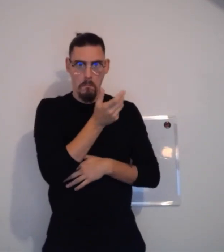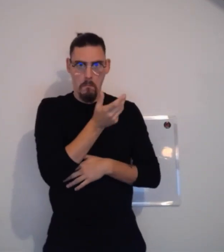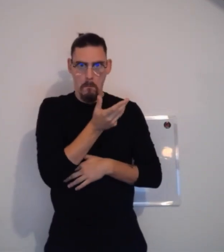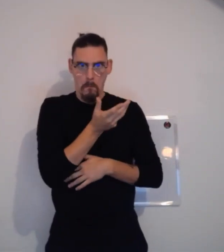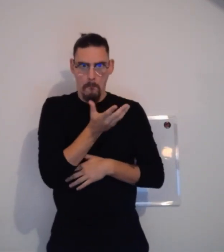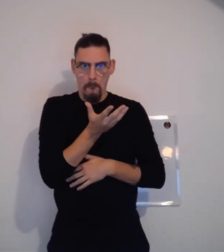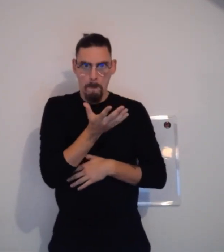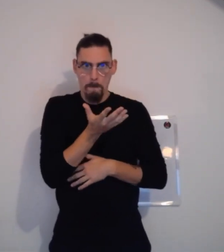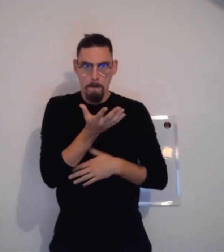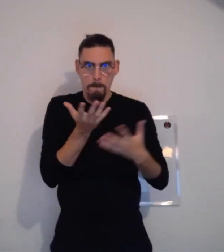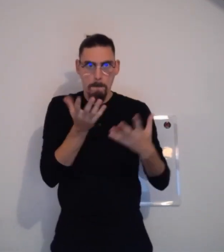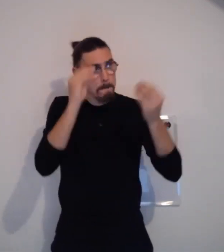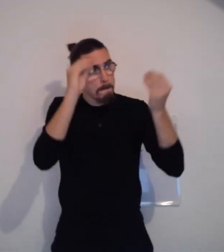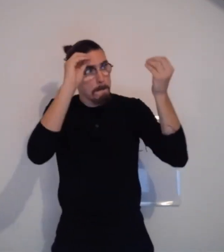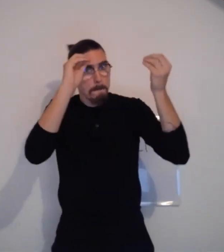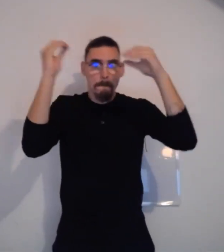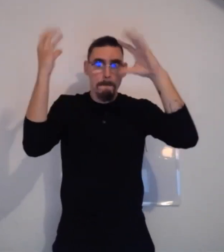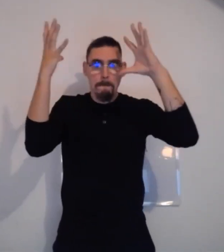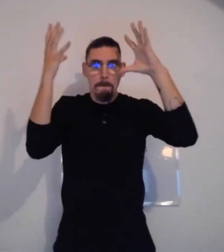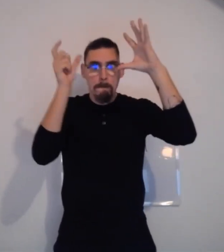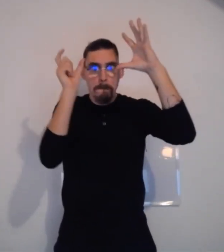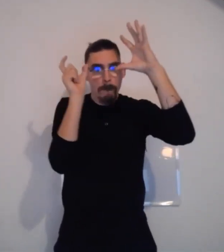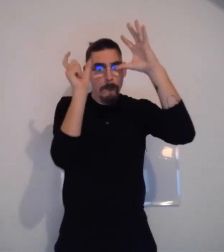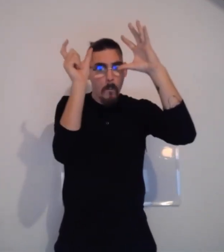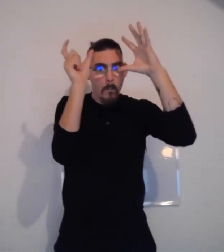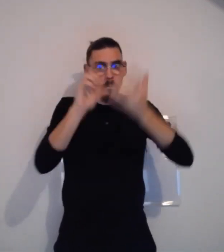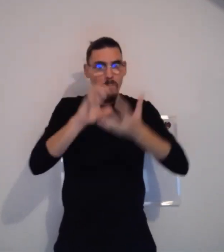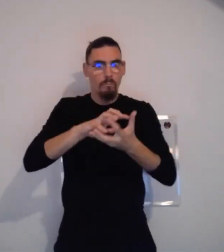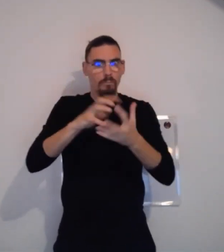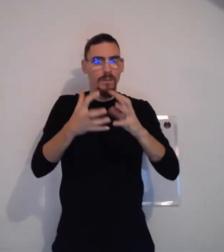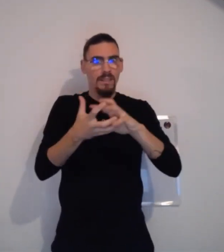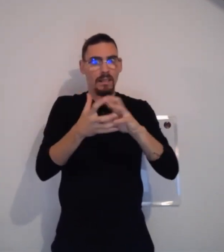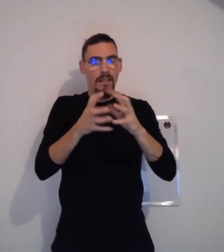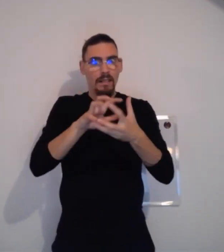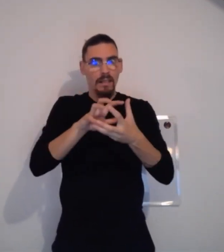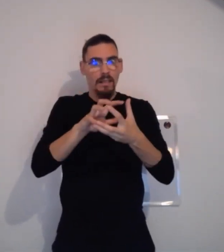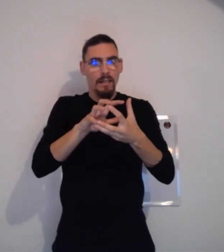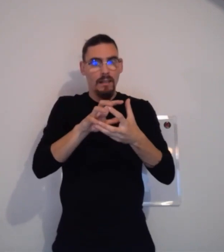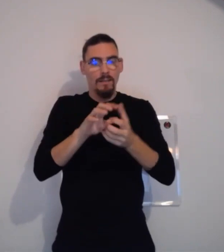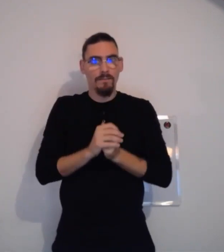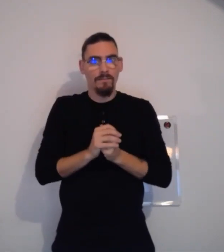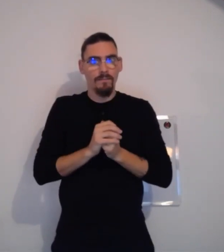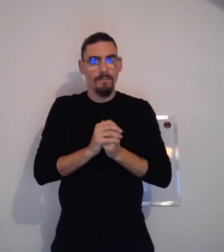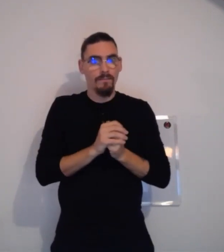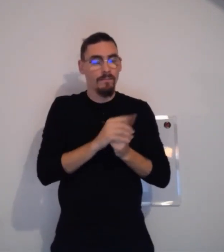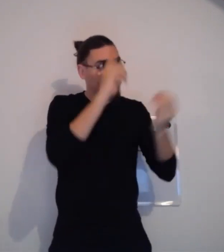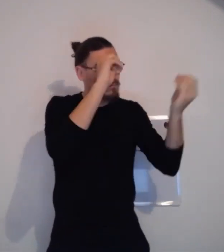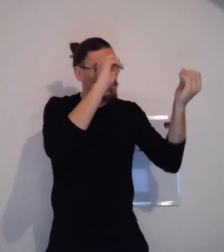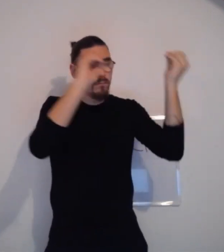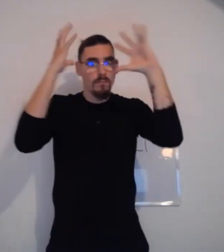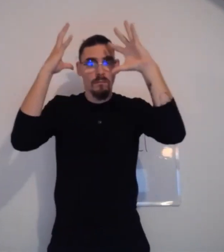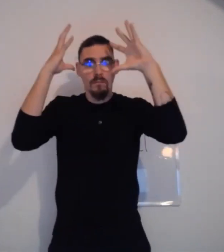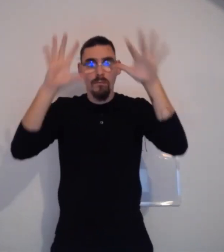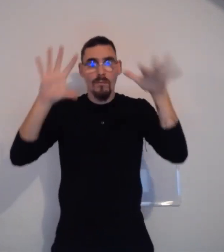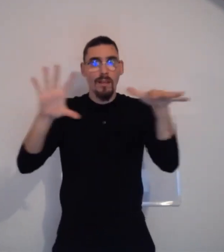», eh bien, l'enfant va moins bien le percevoir. Alors, va se demander, il va s'imaginer ce mot, mais il ne